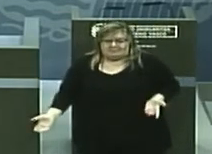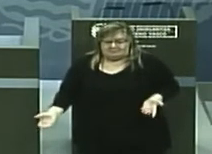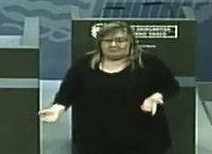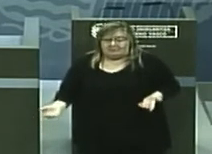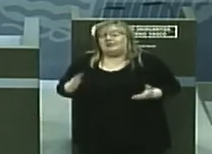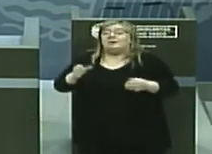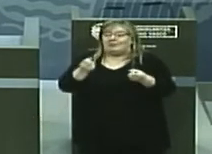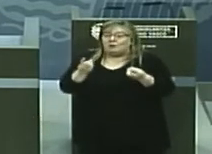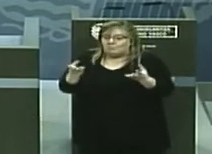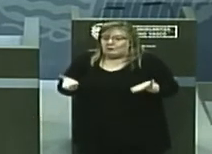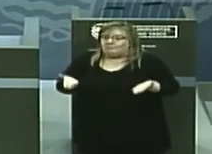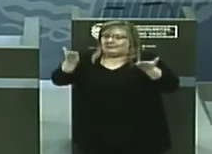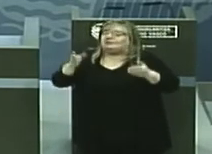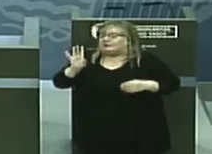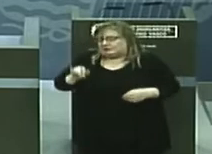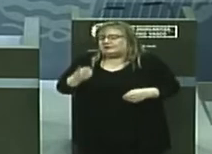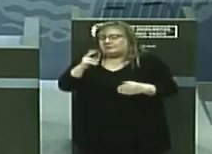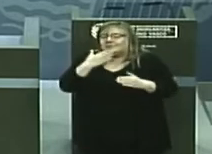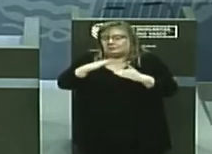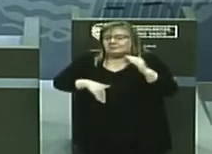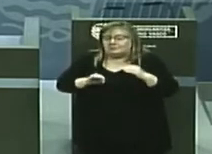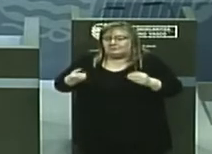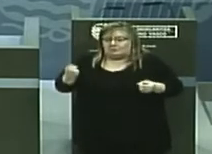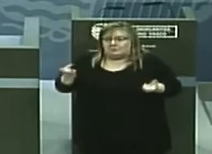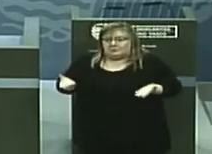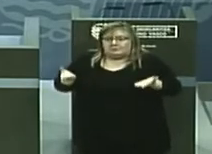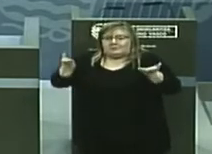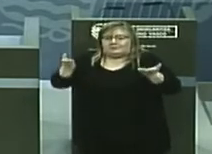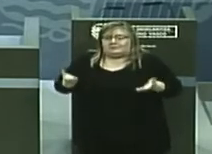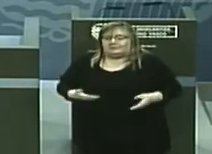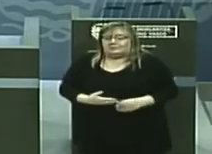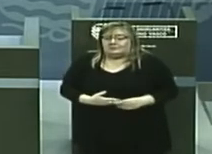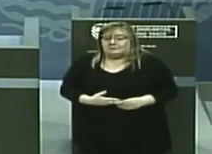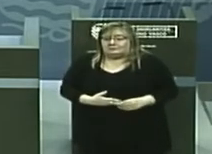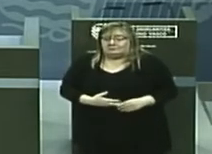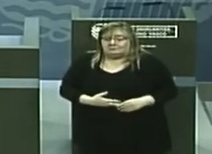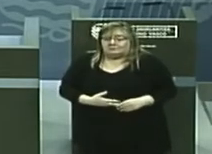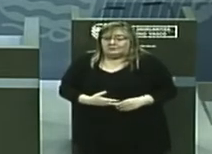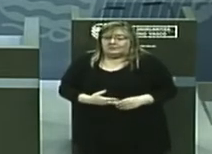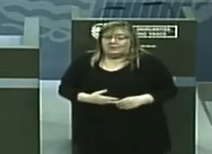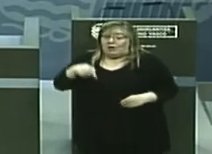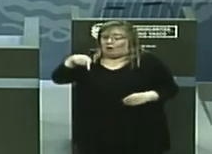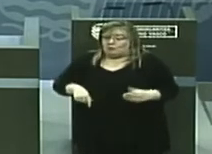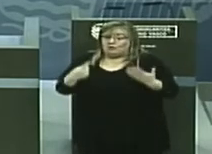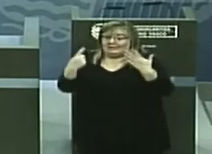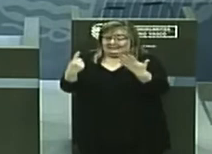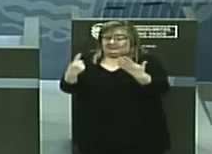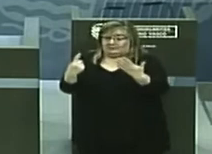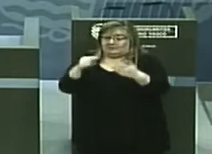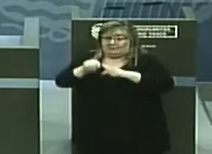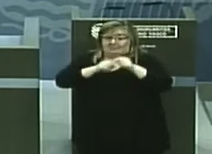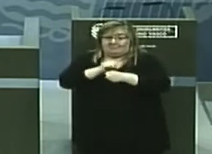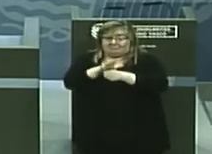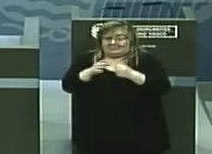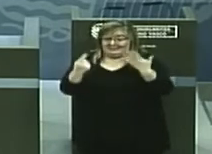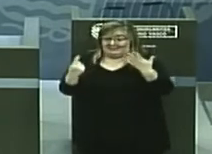que el número ha aumentado. Como de los seis de hoy, le puedo decir que